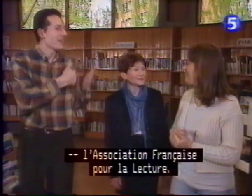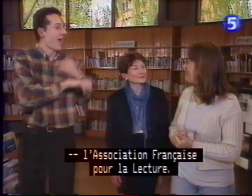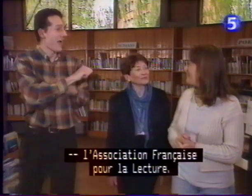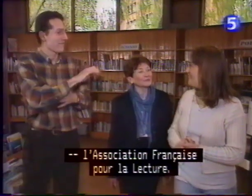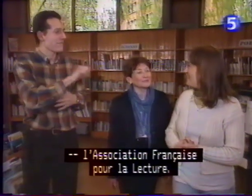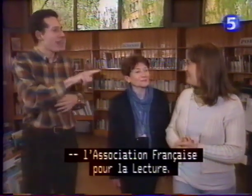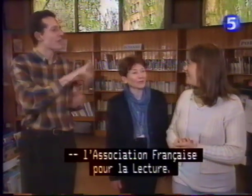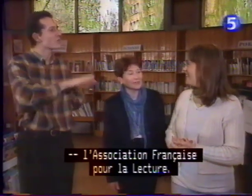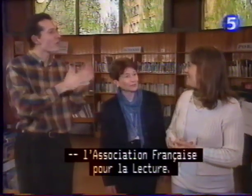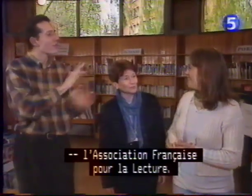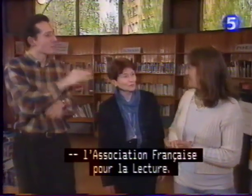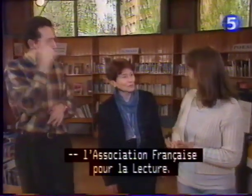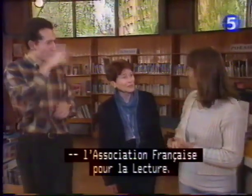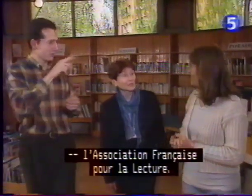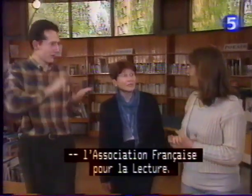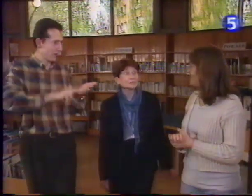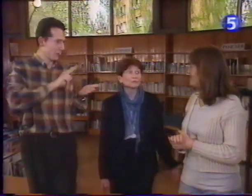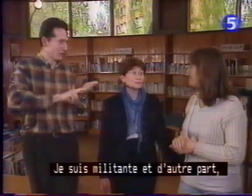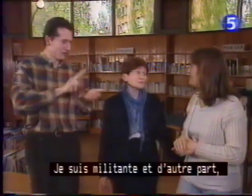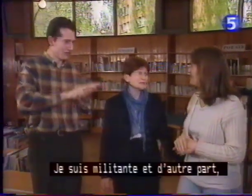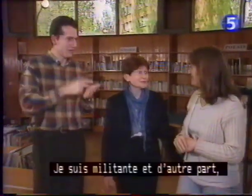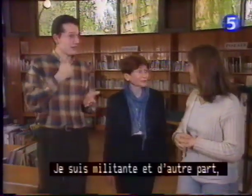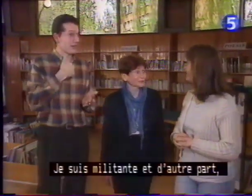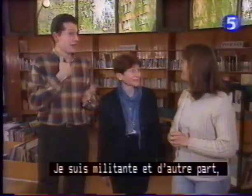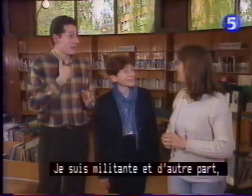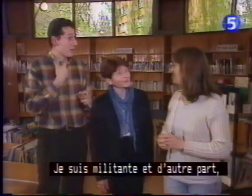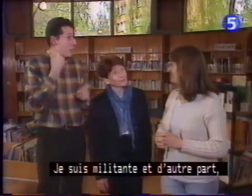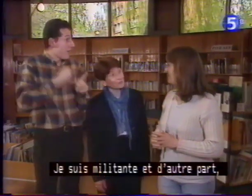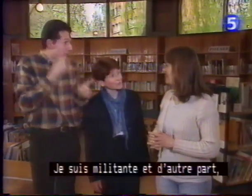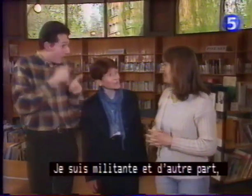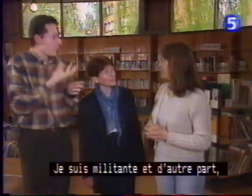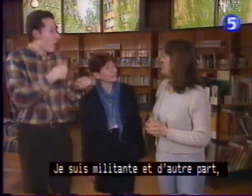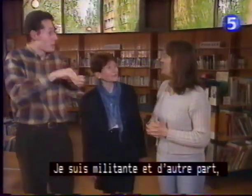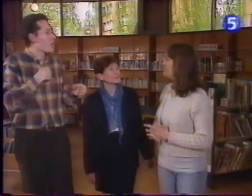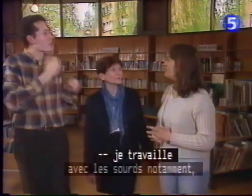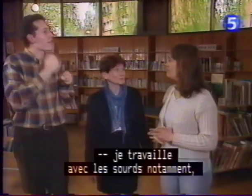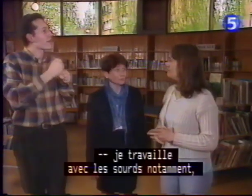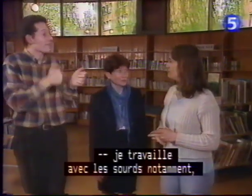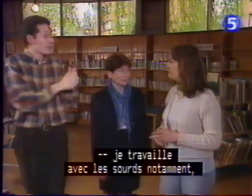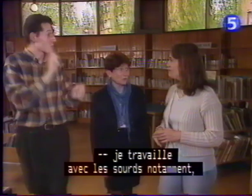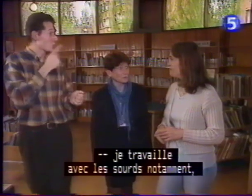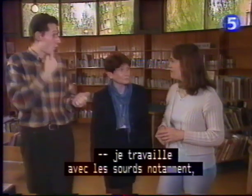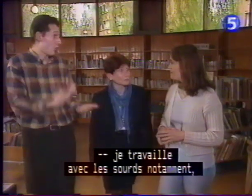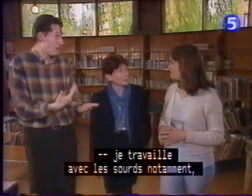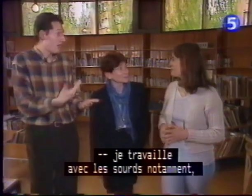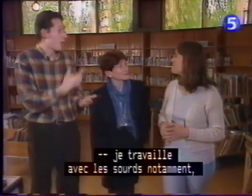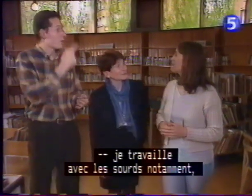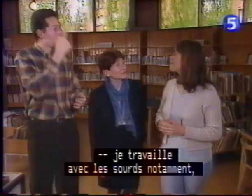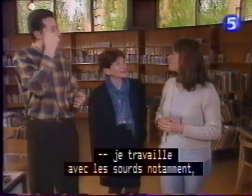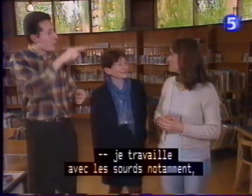française pour la lecture. Je suis militante. Et d'autre part, je travaille avec les sourds, notamment pour l'apprentissage. Je l'écris.